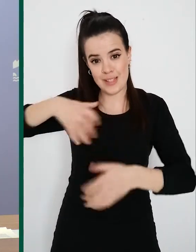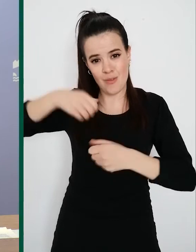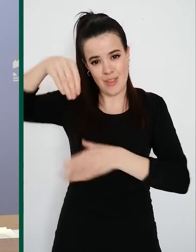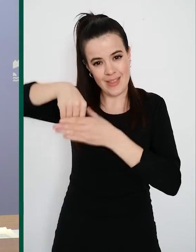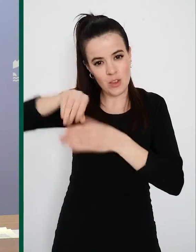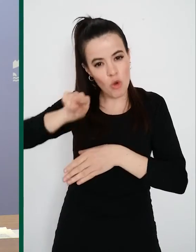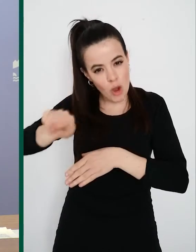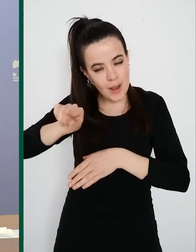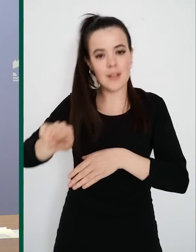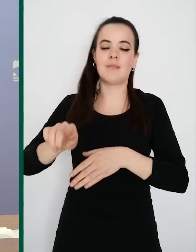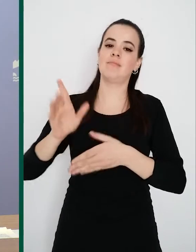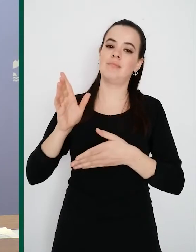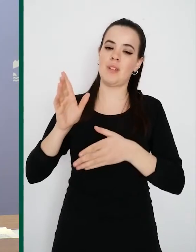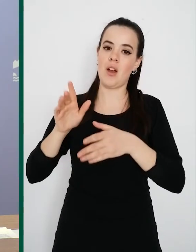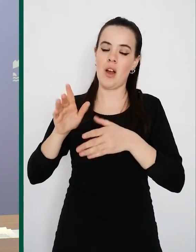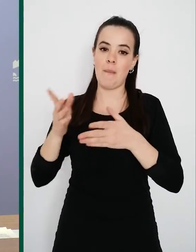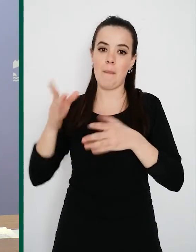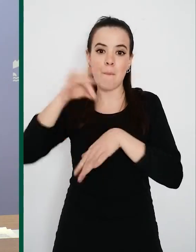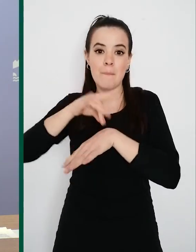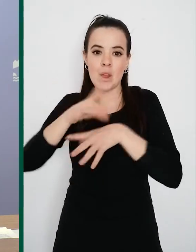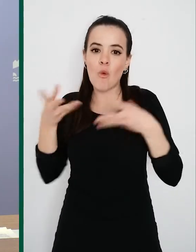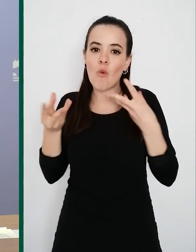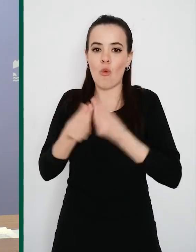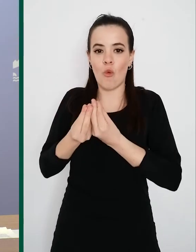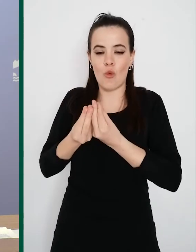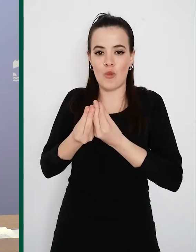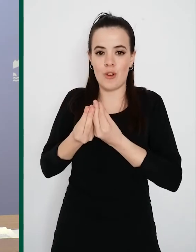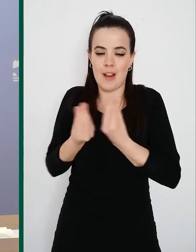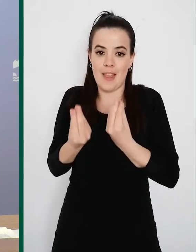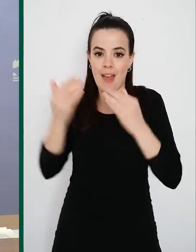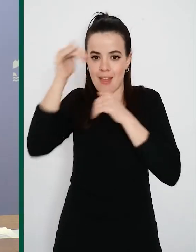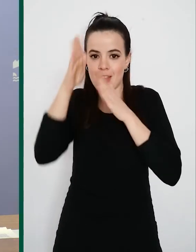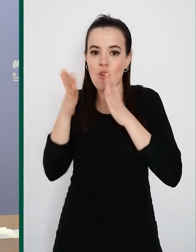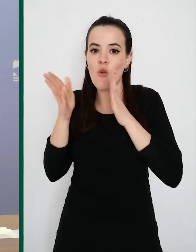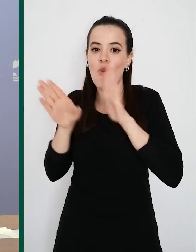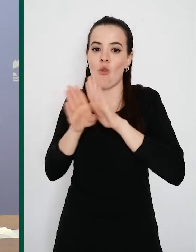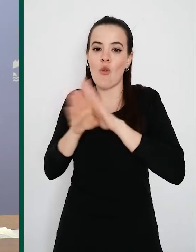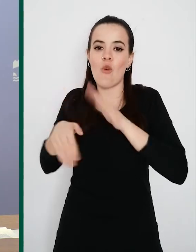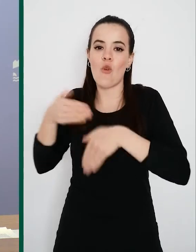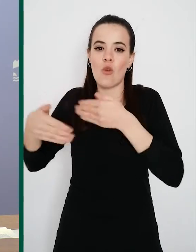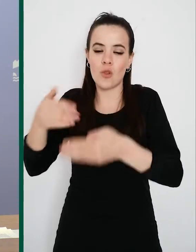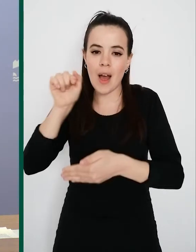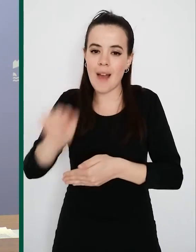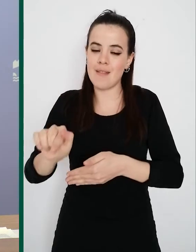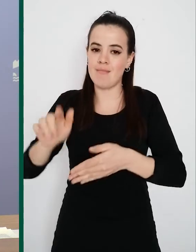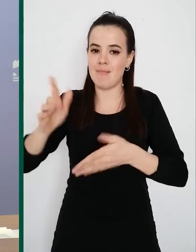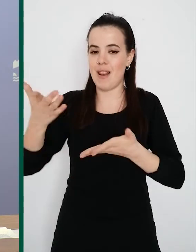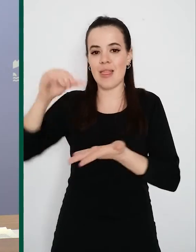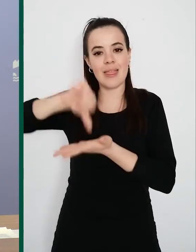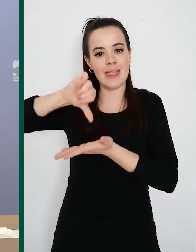nuestros consultorios, en nuestros puntos de atención continuada, donde son el auténtico epicentro sanitario, donde